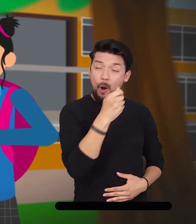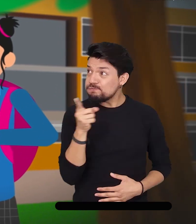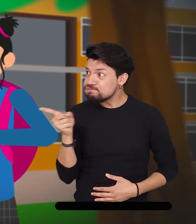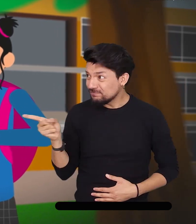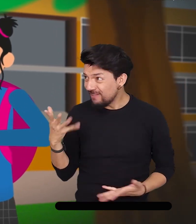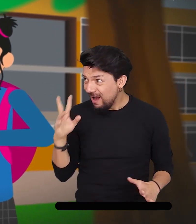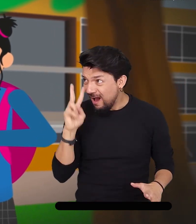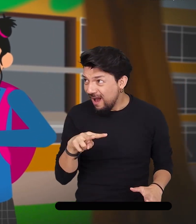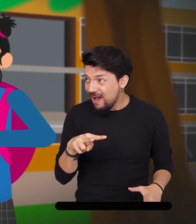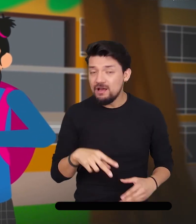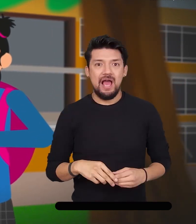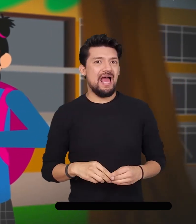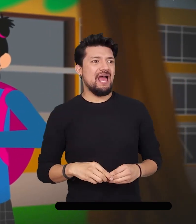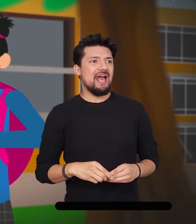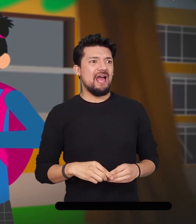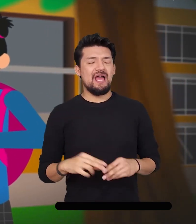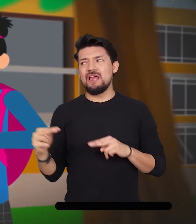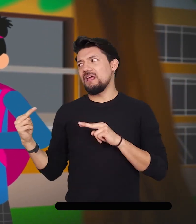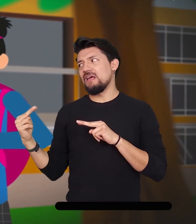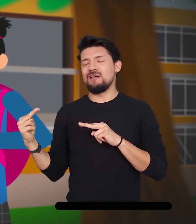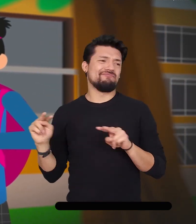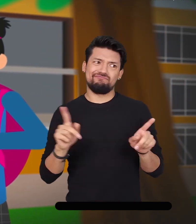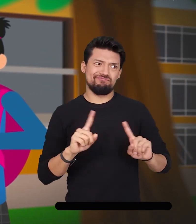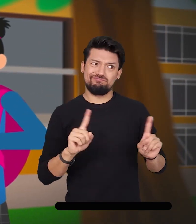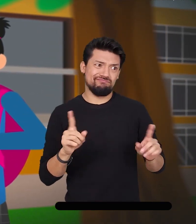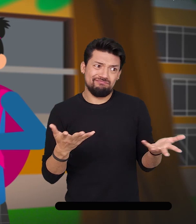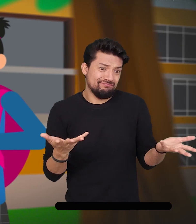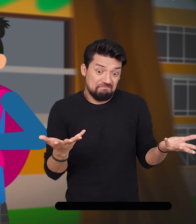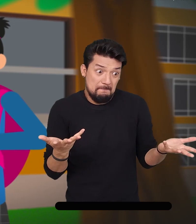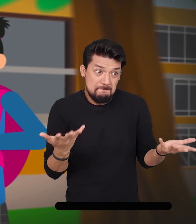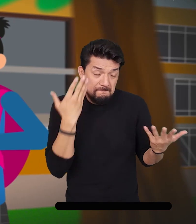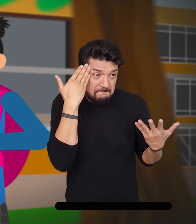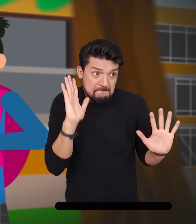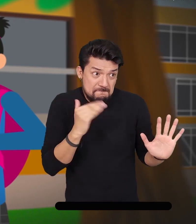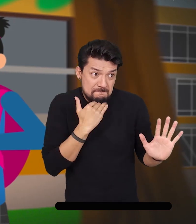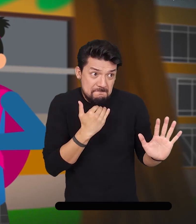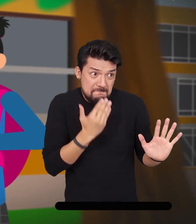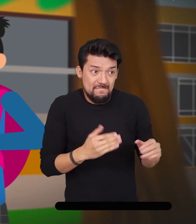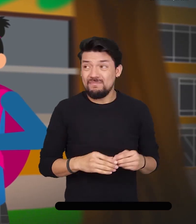Hugo y Josué se miraron y ambos respondieron que no. No sabían sobre el esfero.